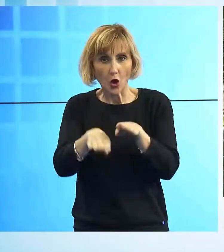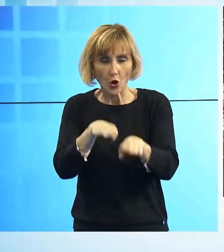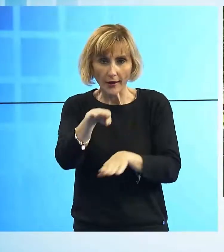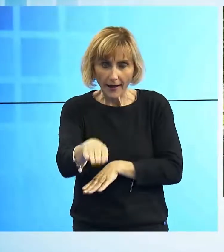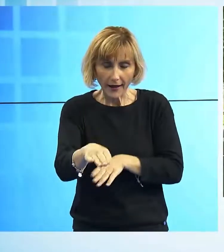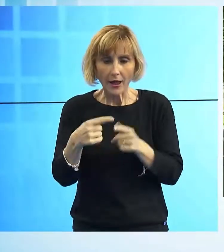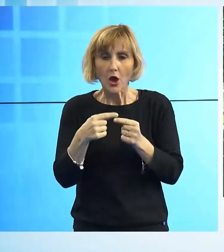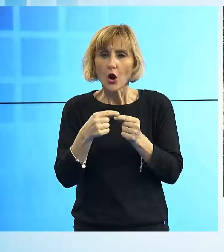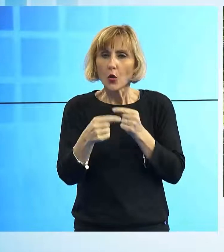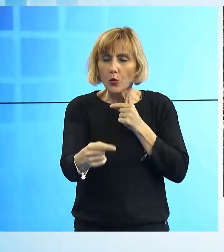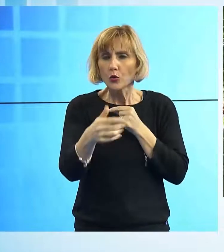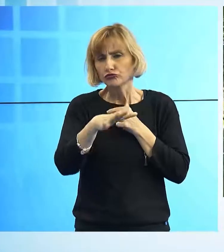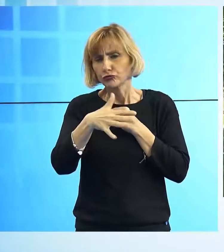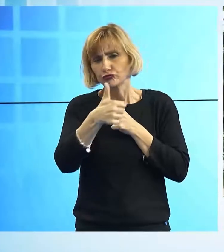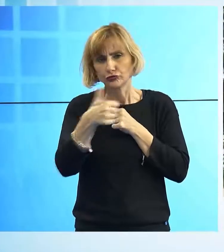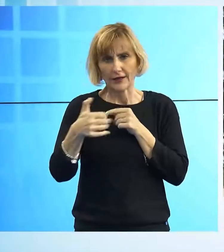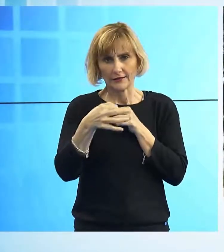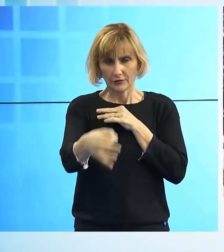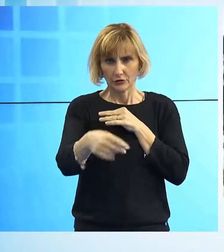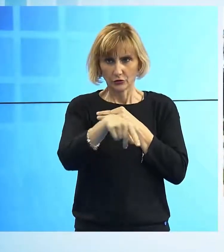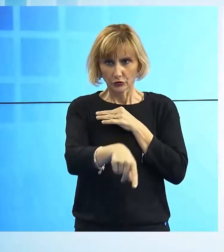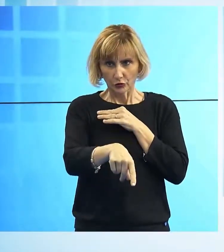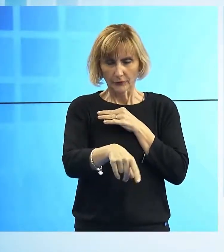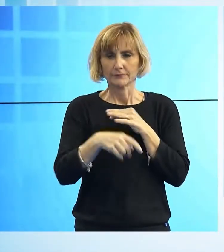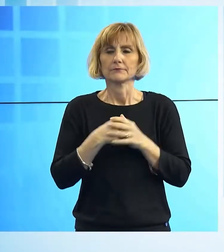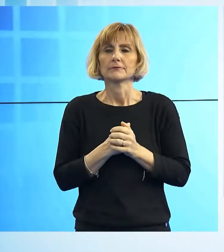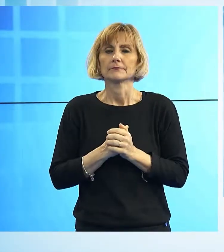lungo circa 100 metri, non sarà battuto il figlio malato.